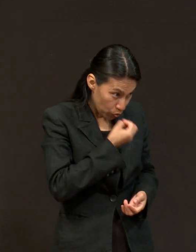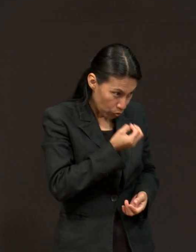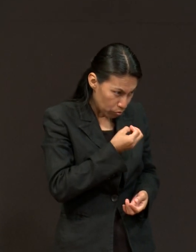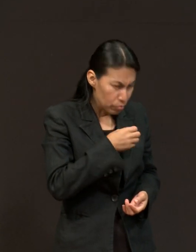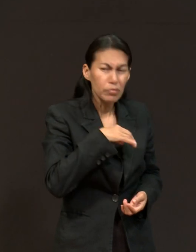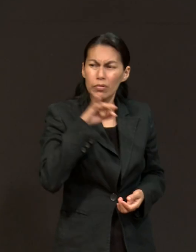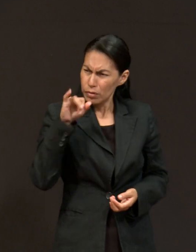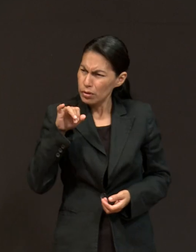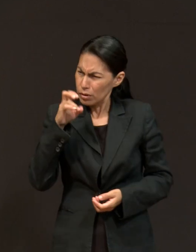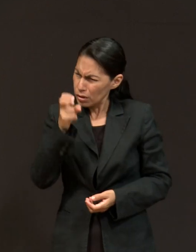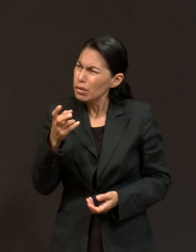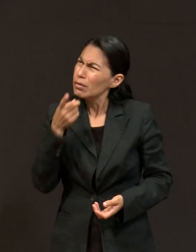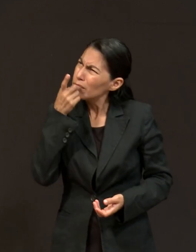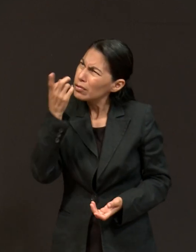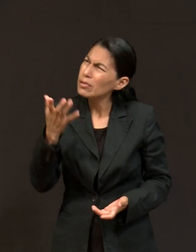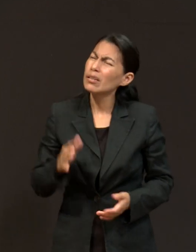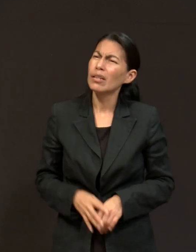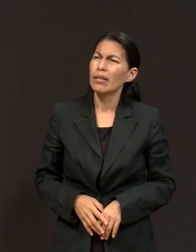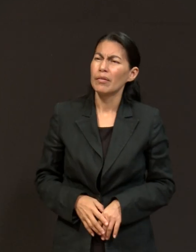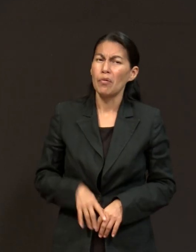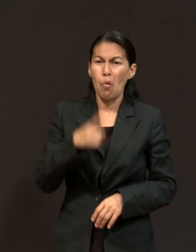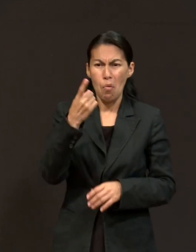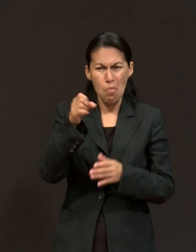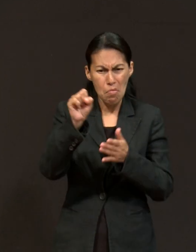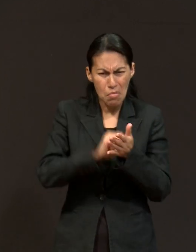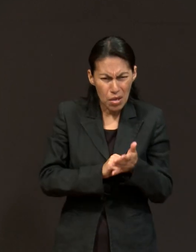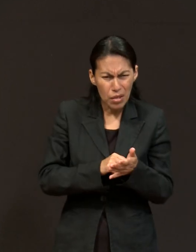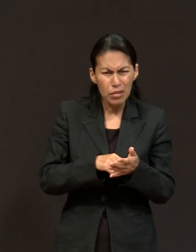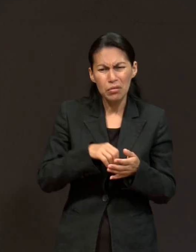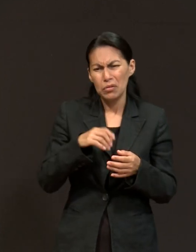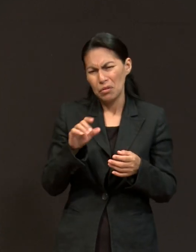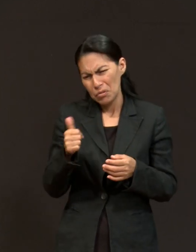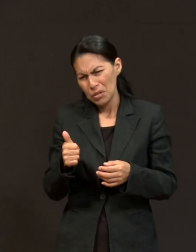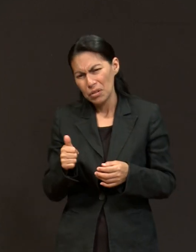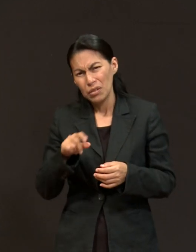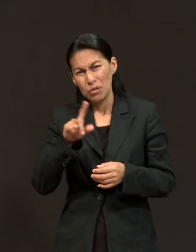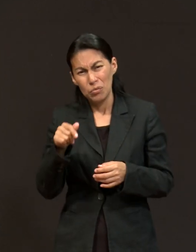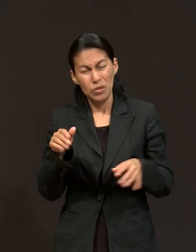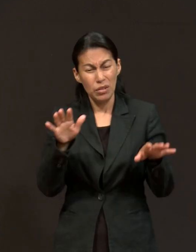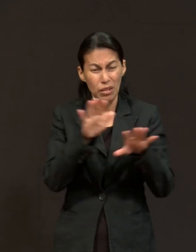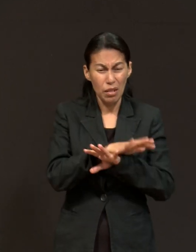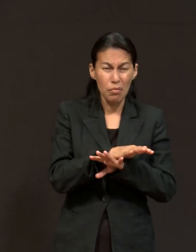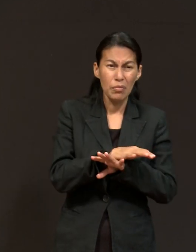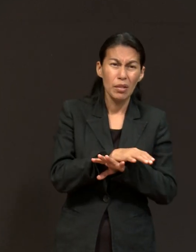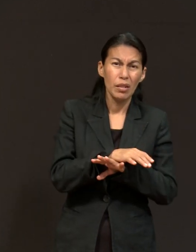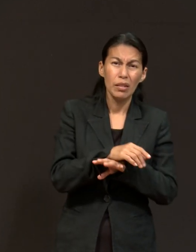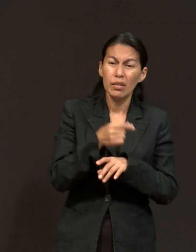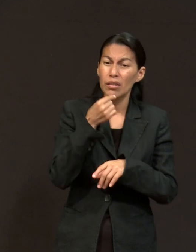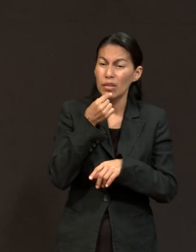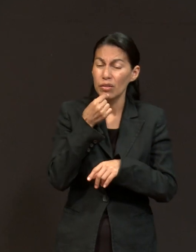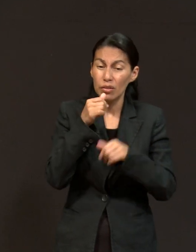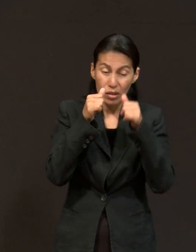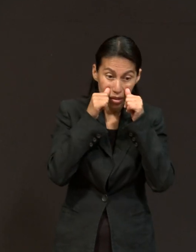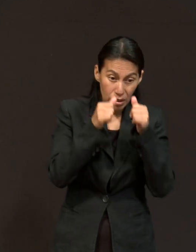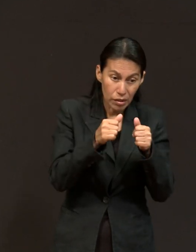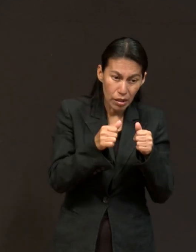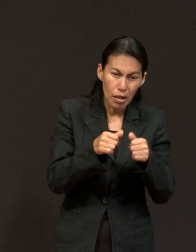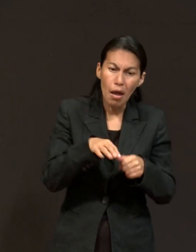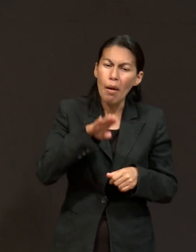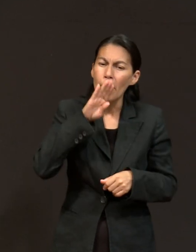Dios. Y al siguiente mes, o cuando yo sigo en la rotación de pediatría, mi mamá me decía que se sentía mal, entonces yo le decía que